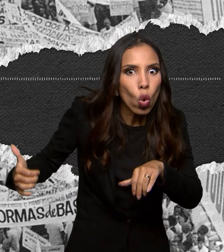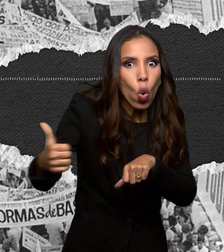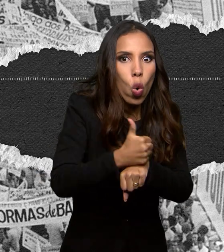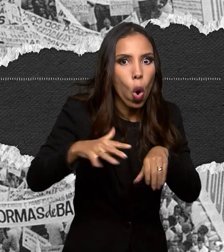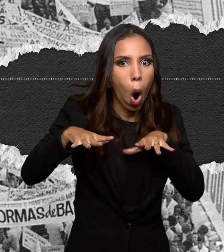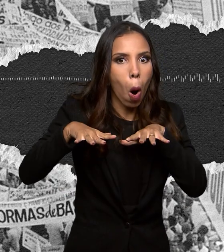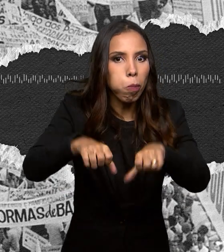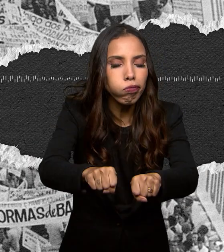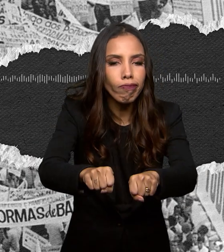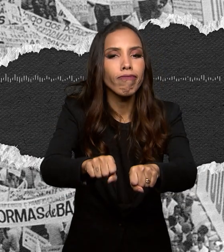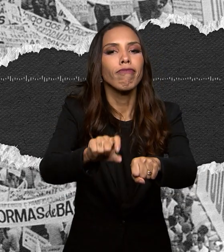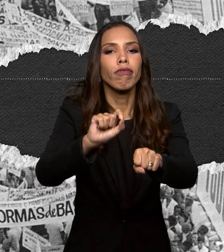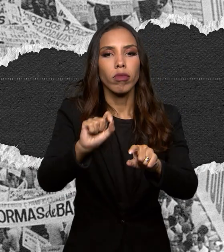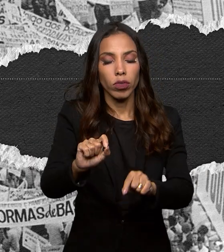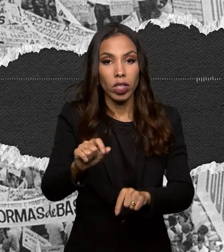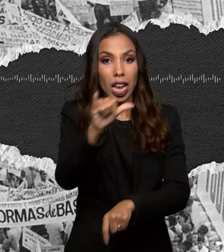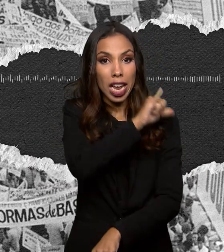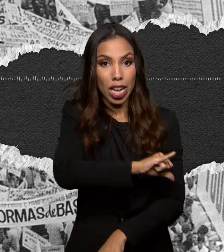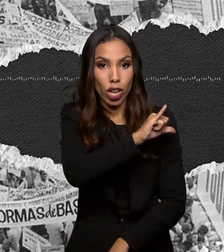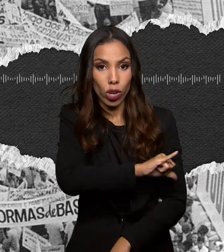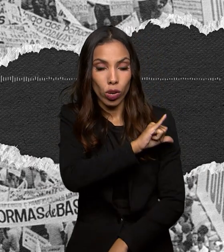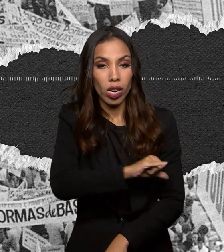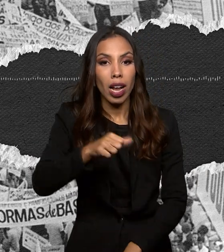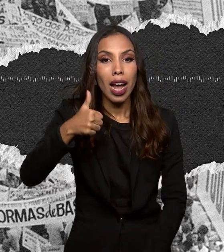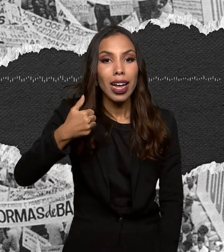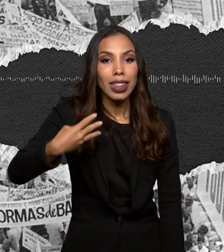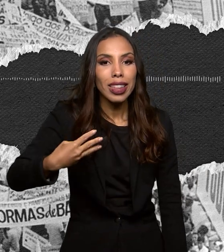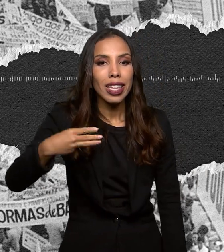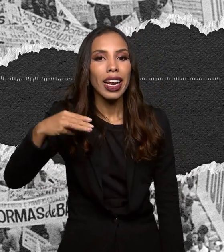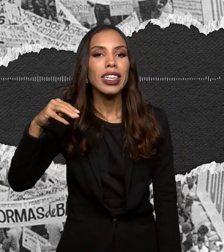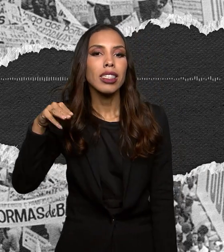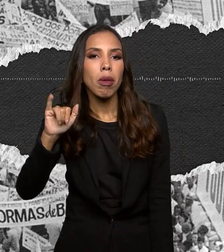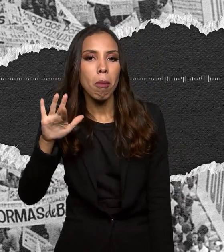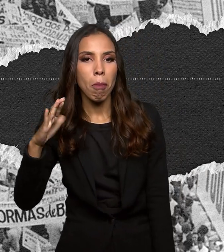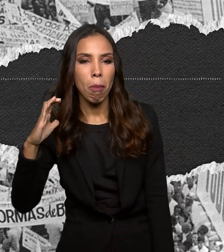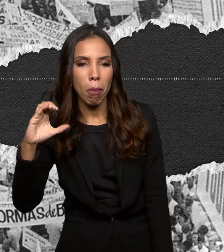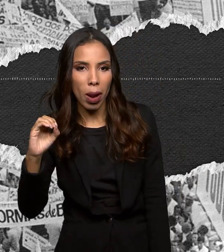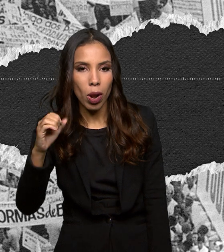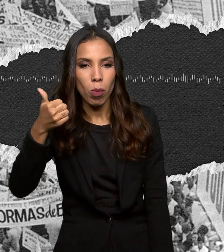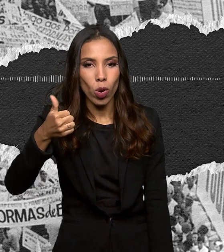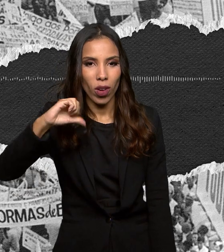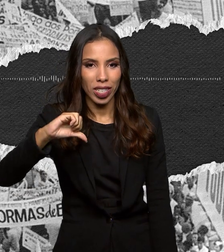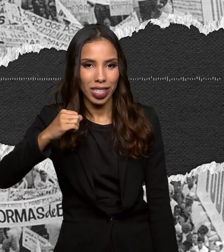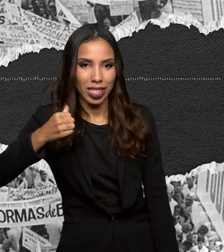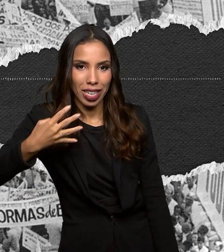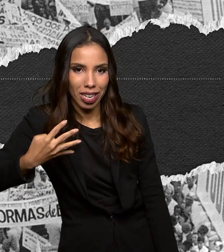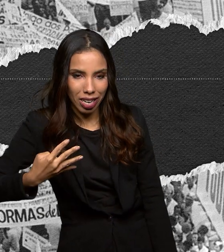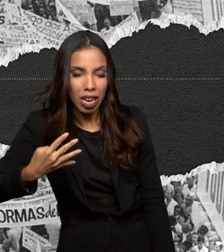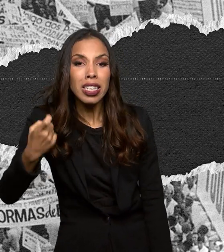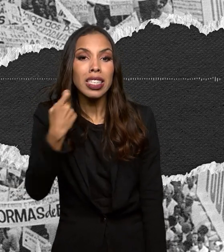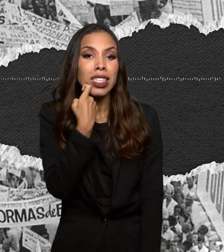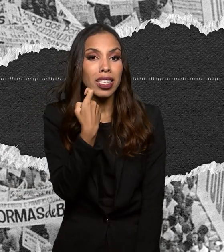Rio de Janeiro, 13 de março de 1964. Uma sexta-feira, 13.